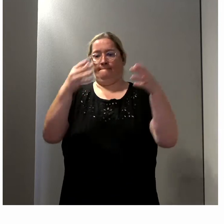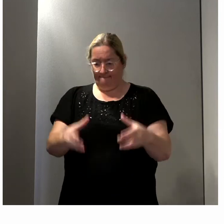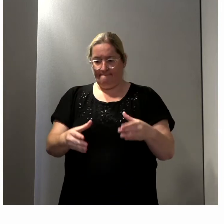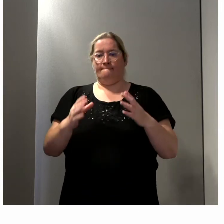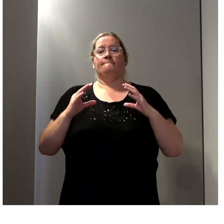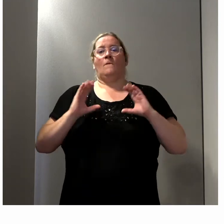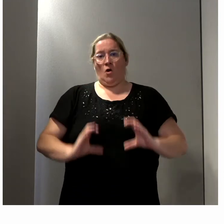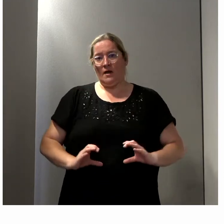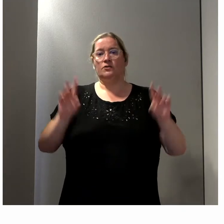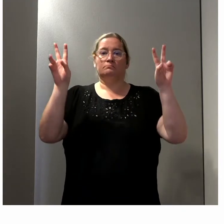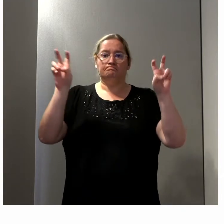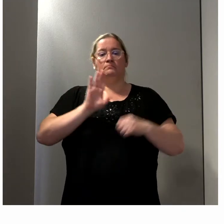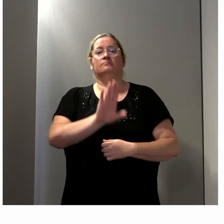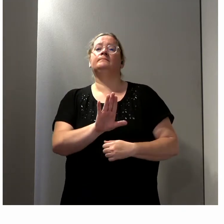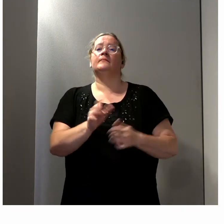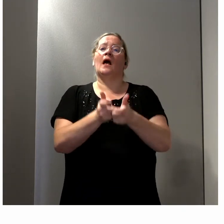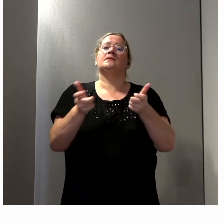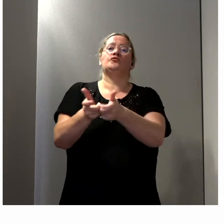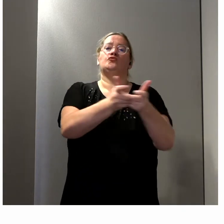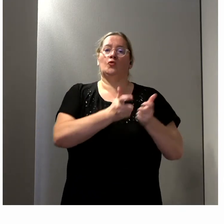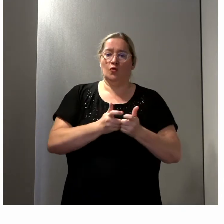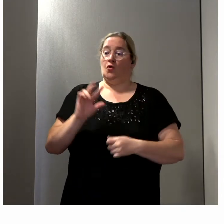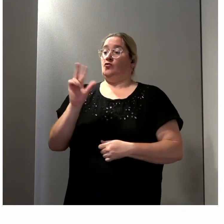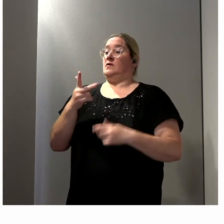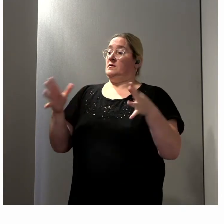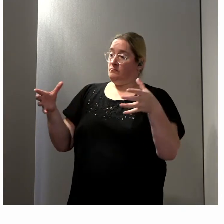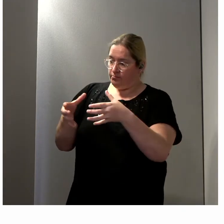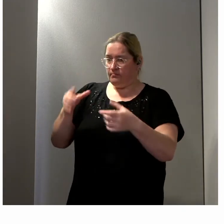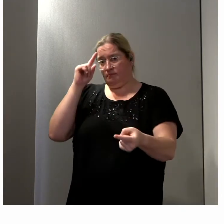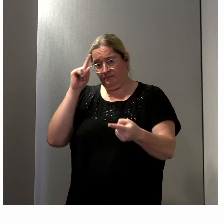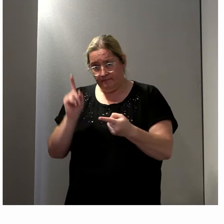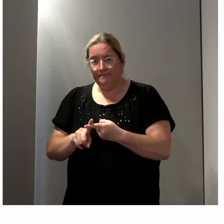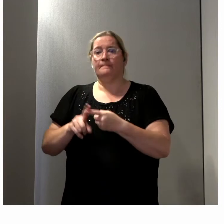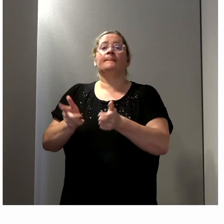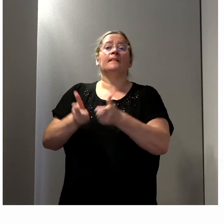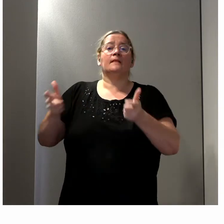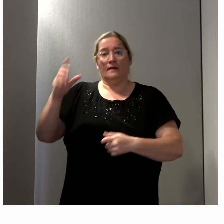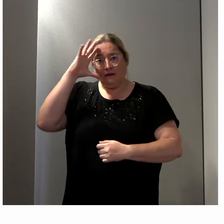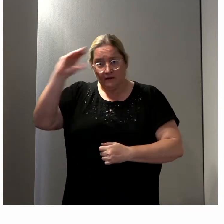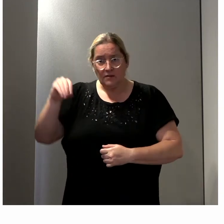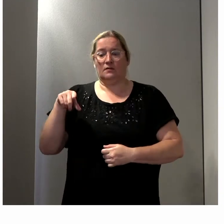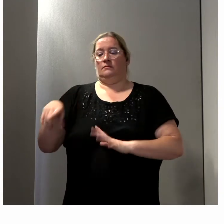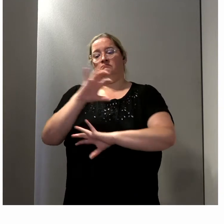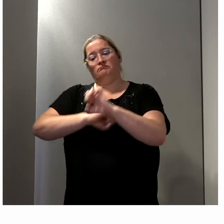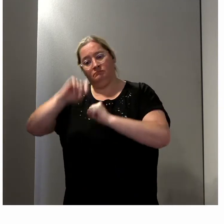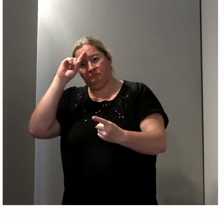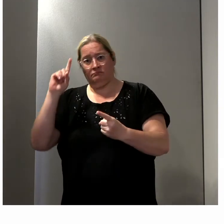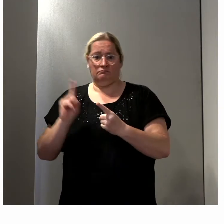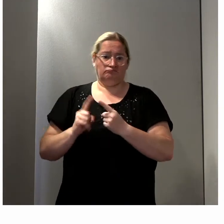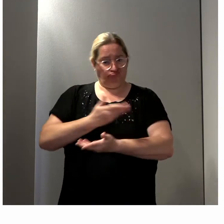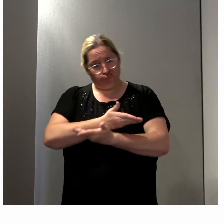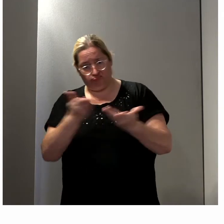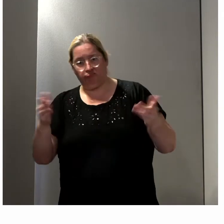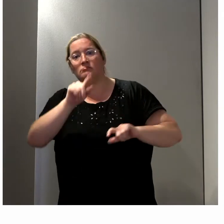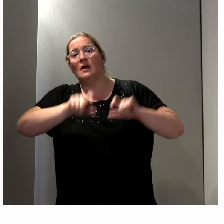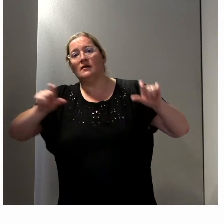collège représentant les institutions, un troisième qui représente les organismes professionnels œuvrant en faveur de toutes